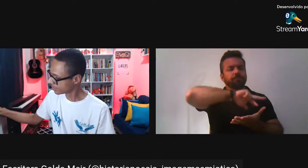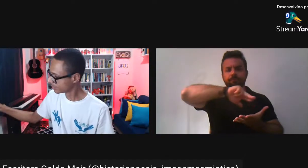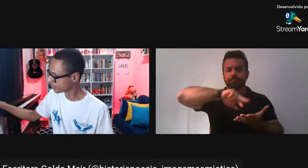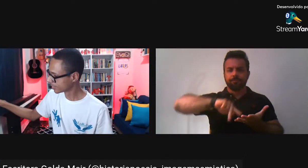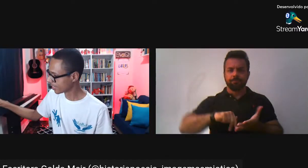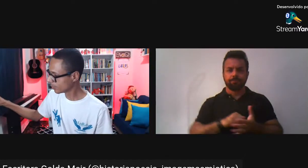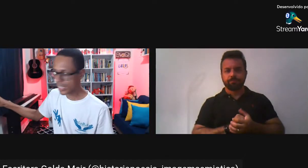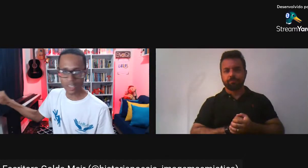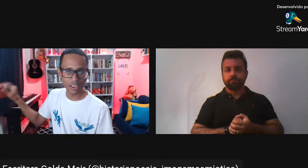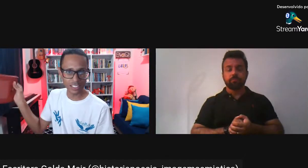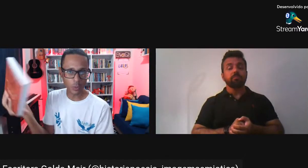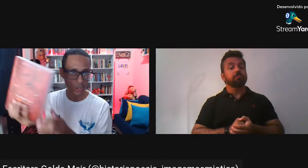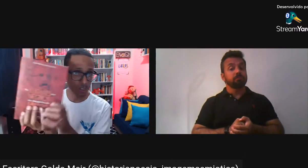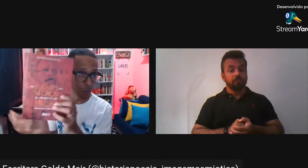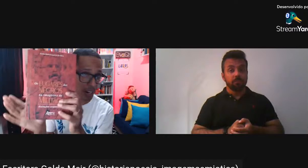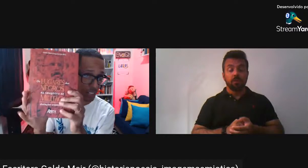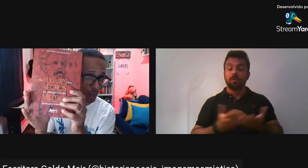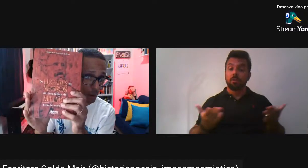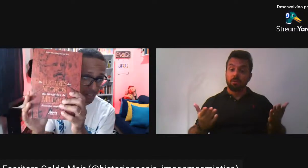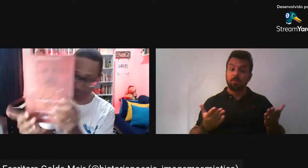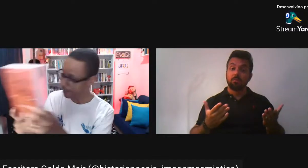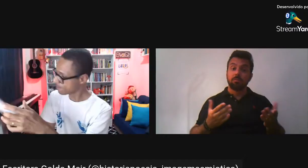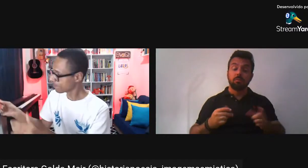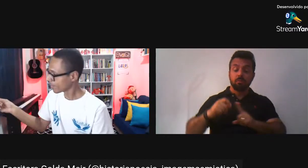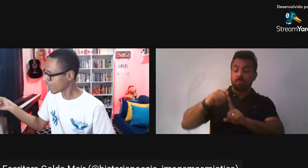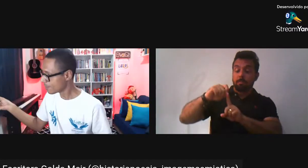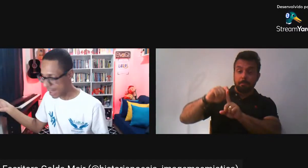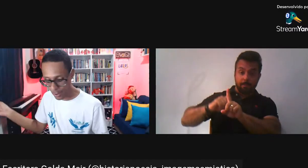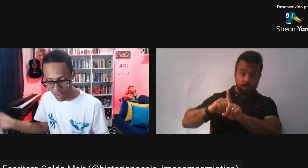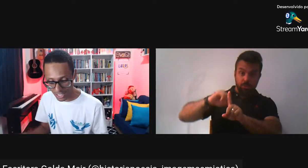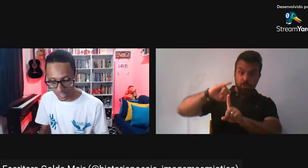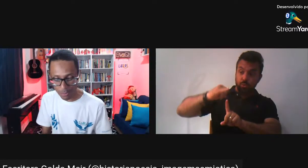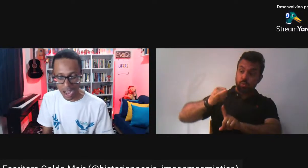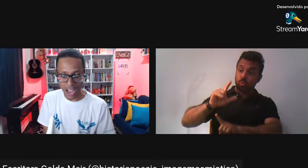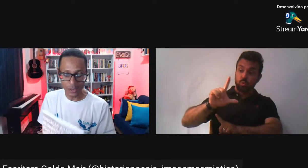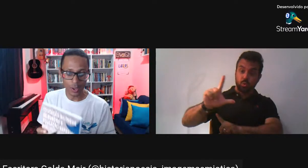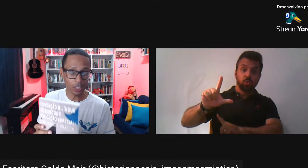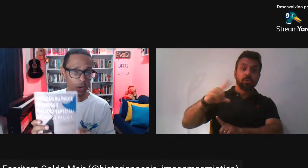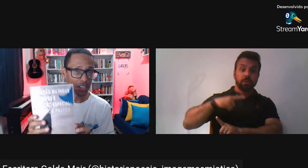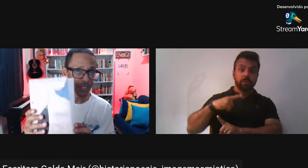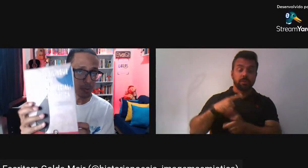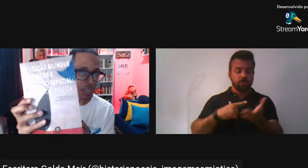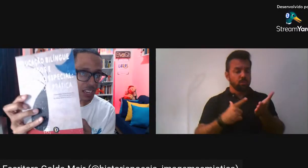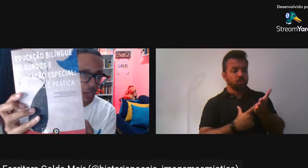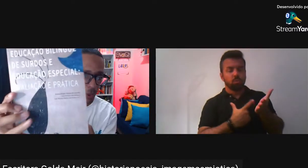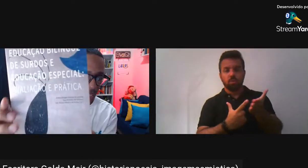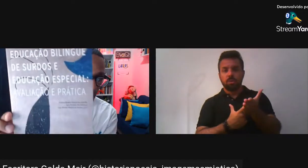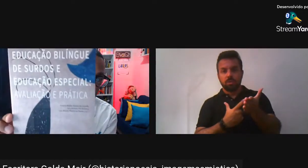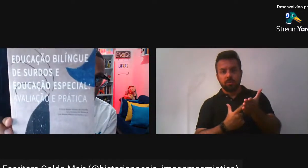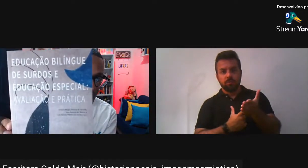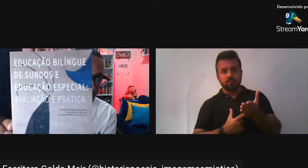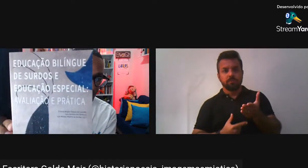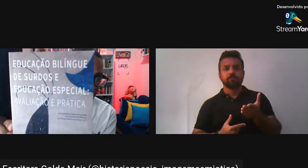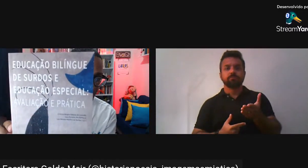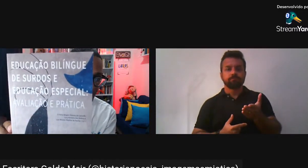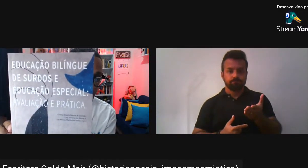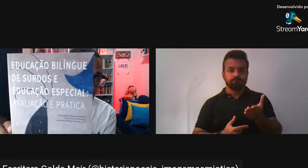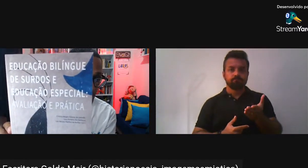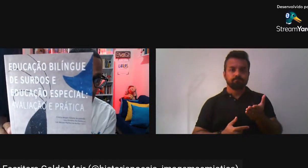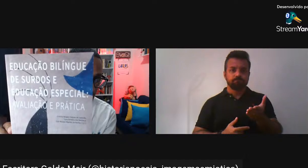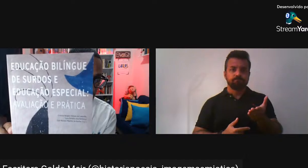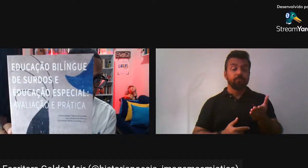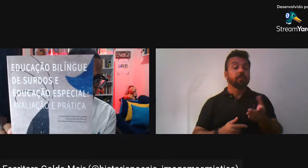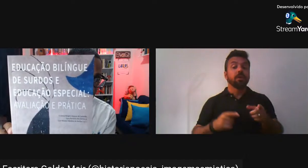Golda O link vai estar disponível A partir de amanhã Para o mês de maio Educação Bilingue O link já está